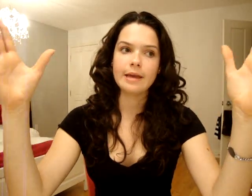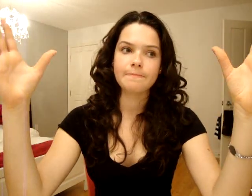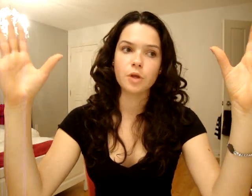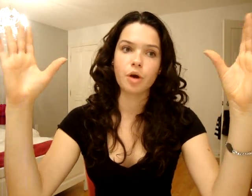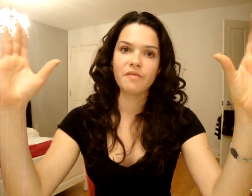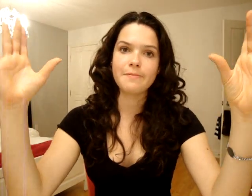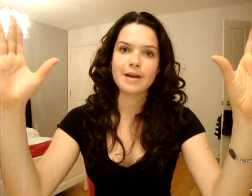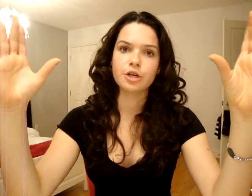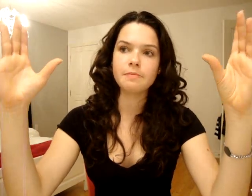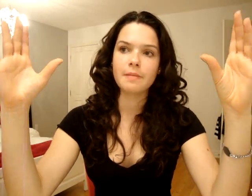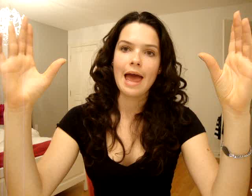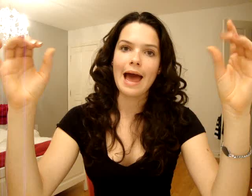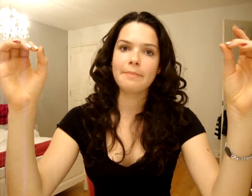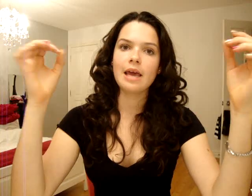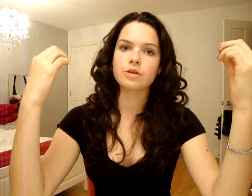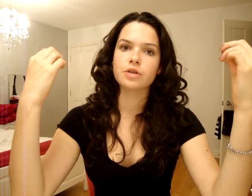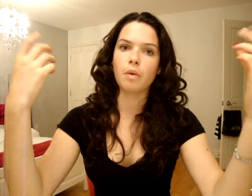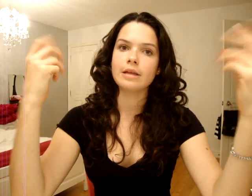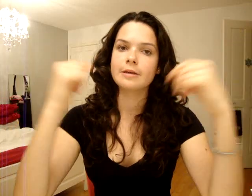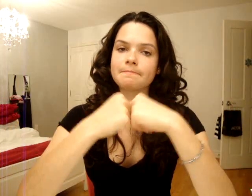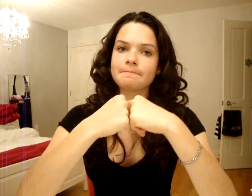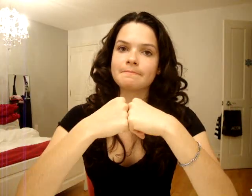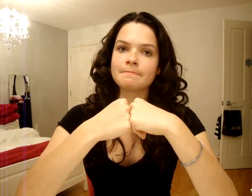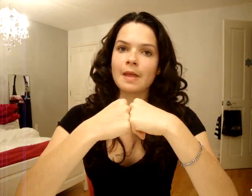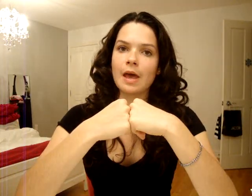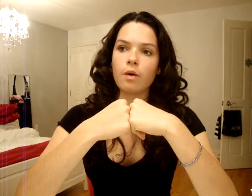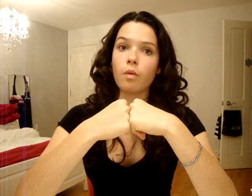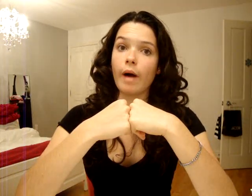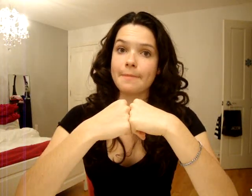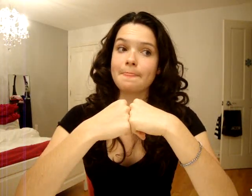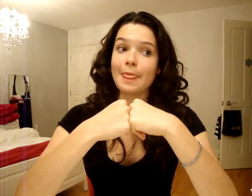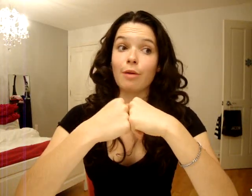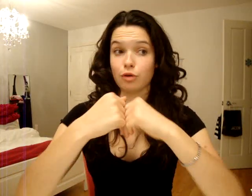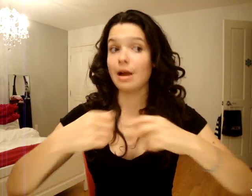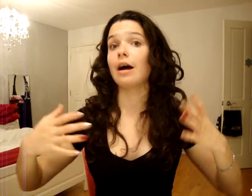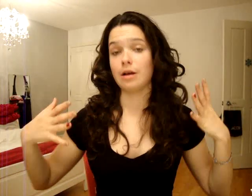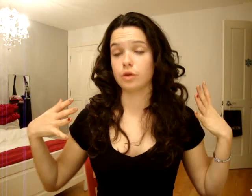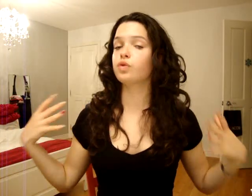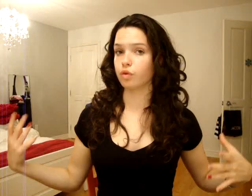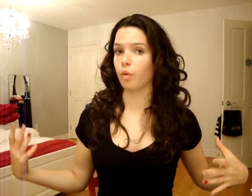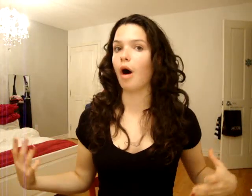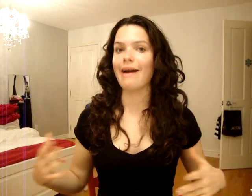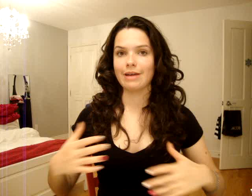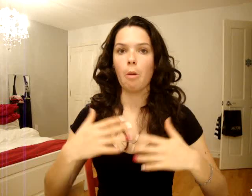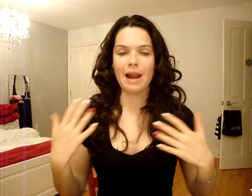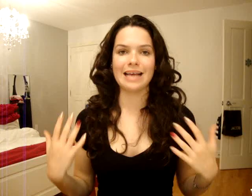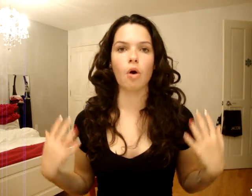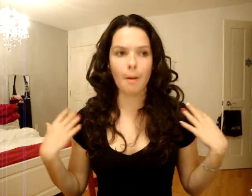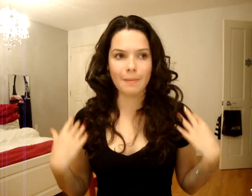de, comme, 20 personnes habillées en SWAT. Ouais. Comme ça, en leur soude noir, avec leur plastron en